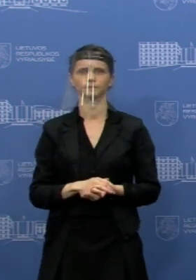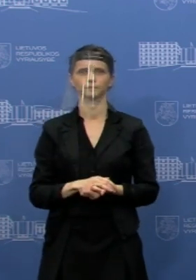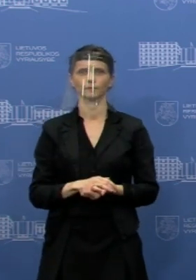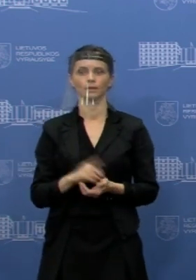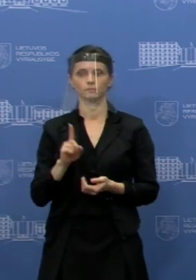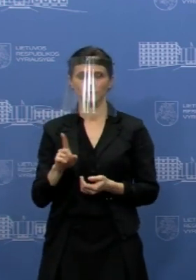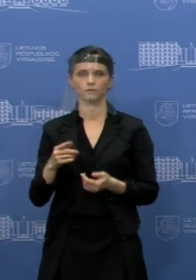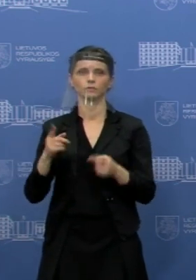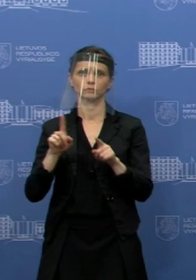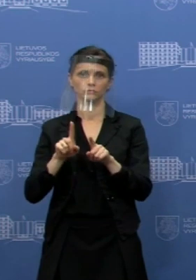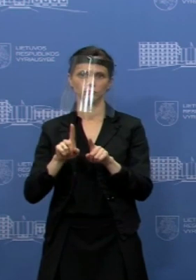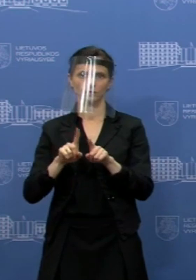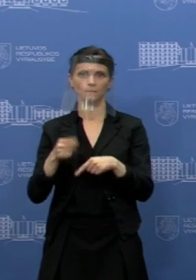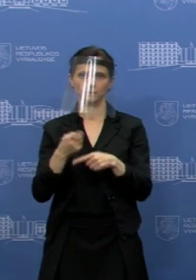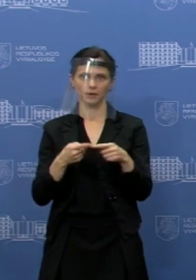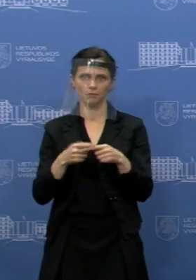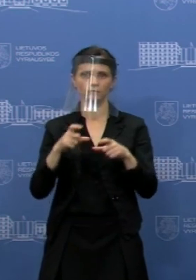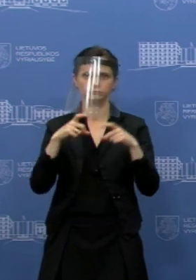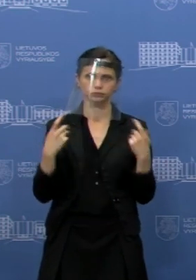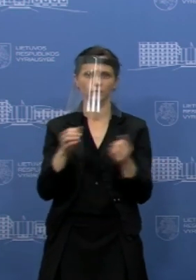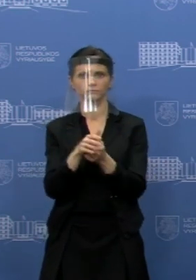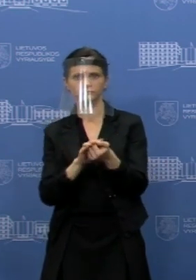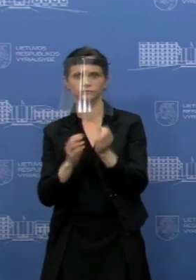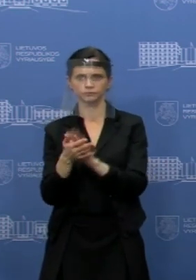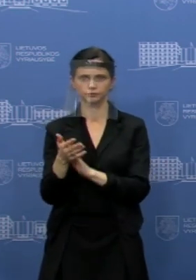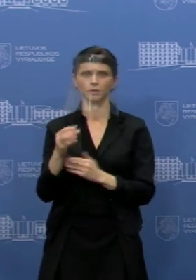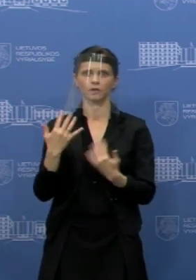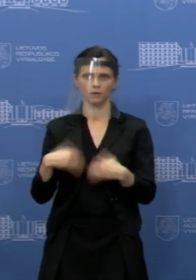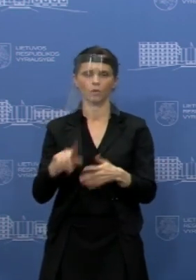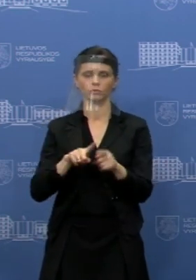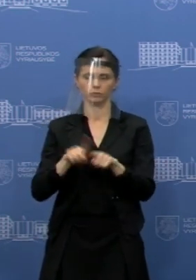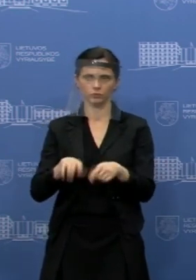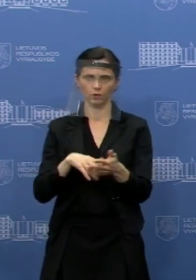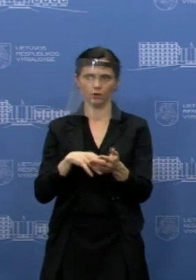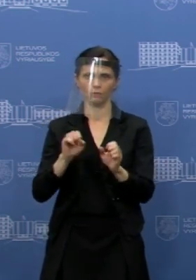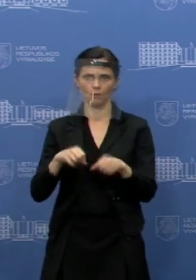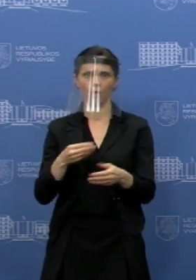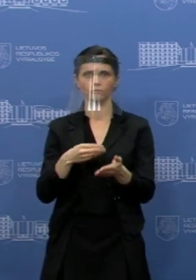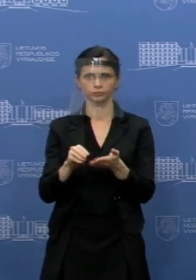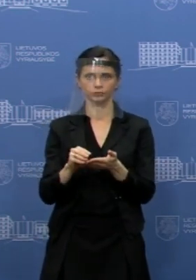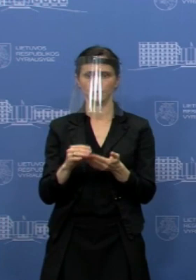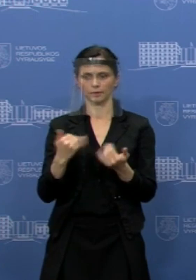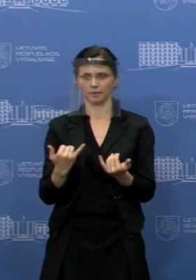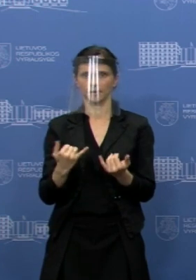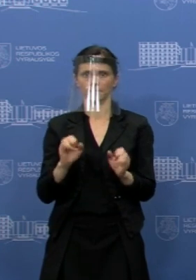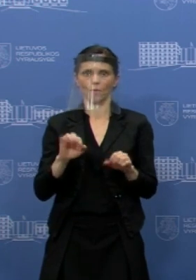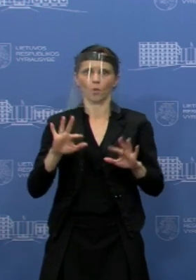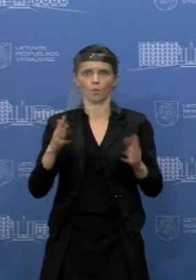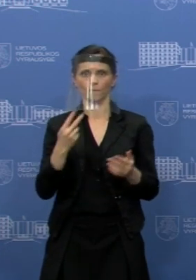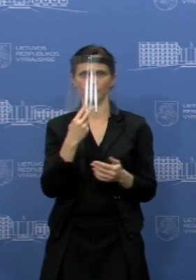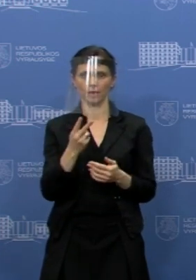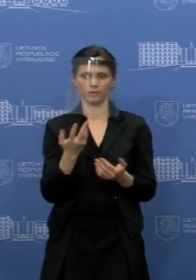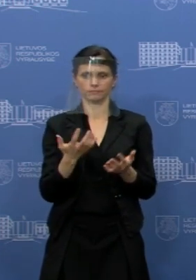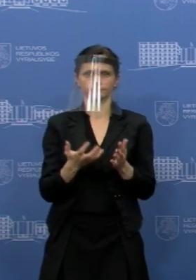bet ir toliau tas priemonės yra įsigijamos, kai tik tai yra jų duodama kažkam ir dabar yra duodama, jeigu pritruksta,